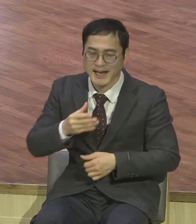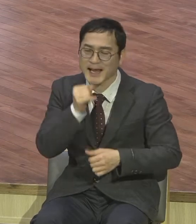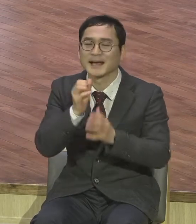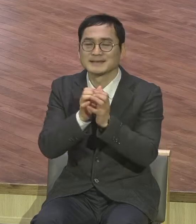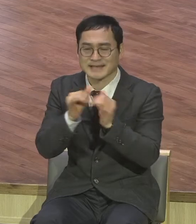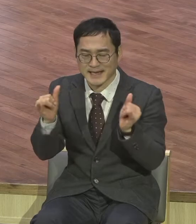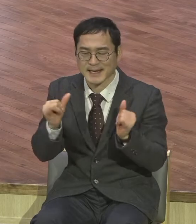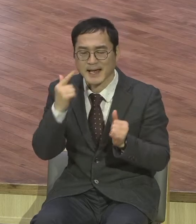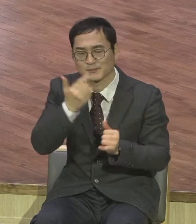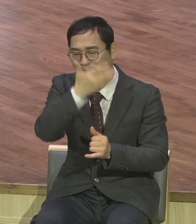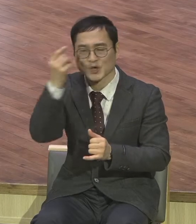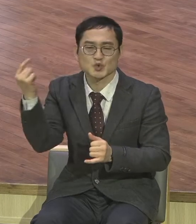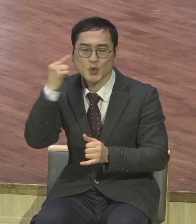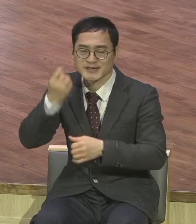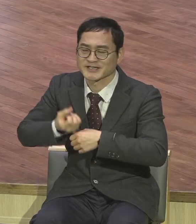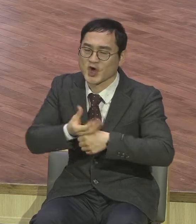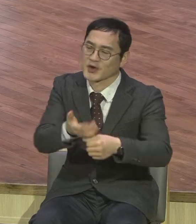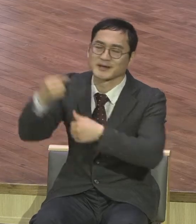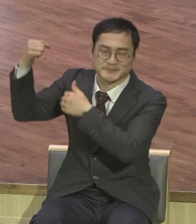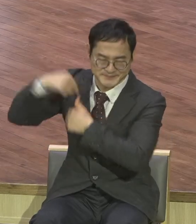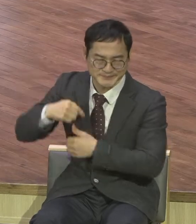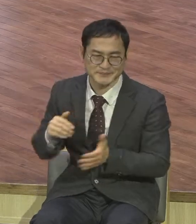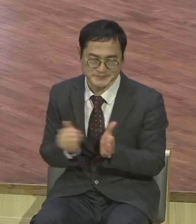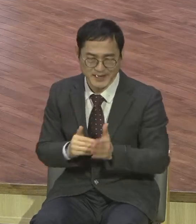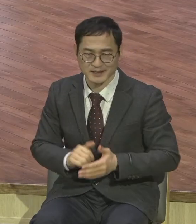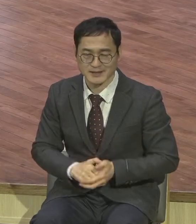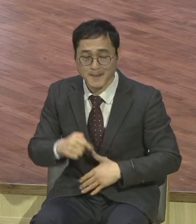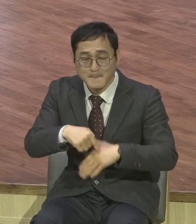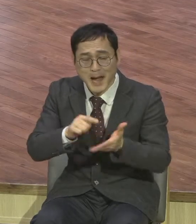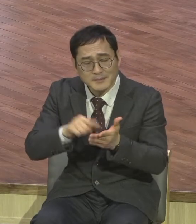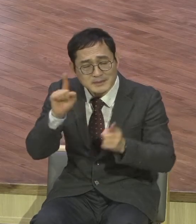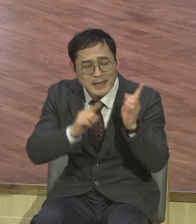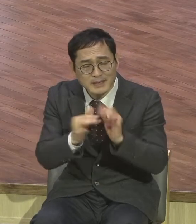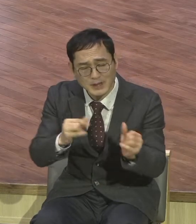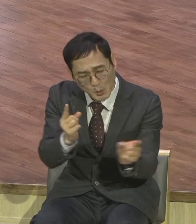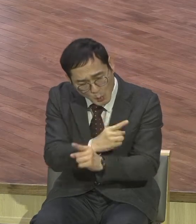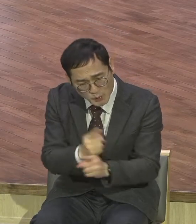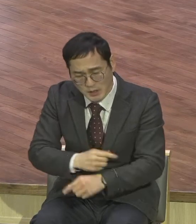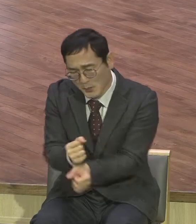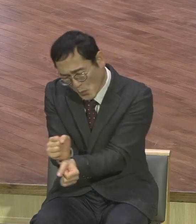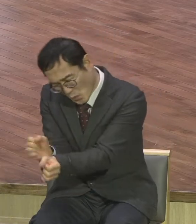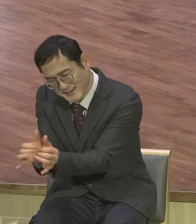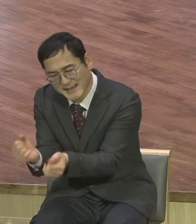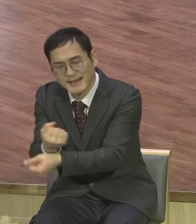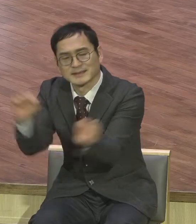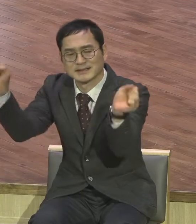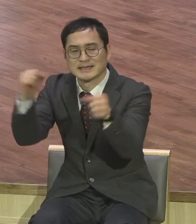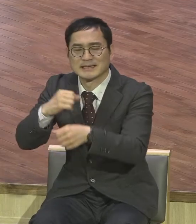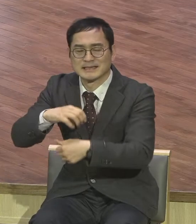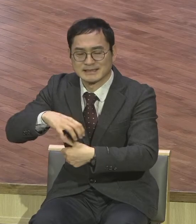하십니다 나를 보내사 마음이 상한 자를 고치며 포로된 자에게 자유를 갇힌 자에게 노임을 선포하며